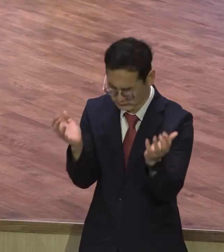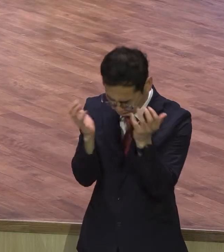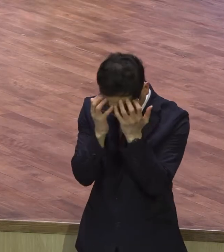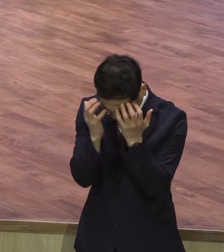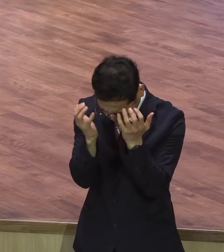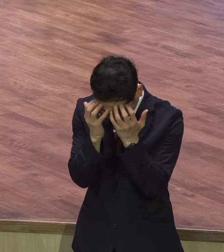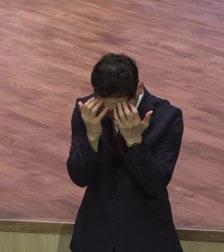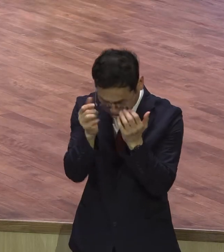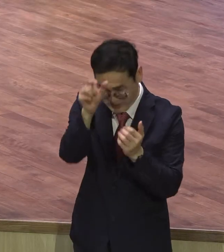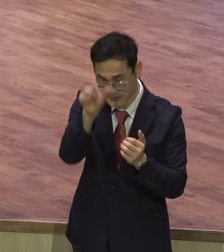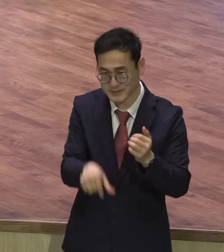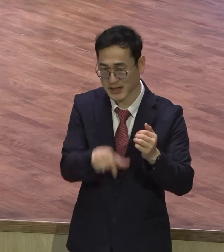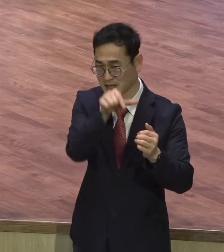장식의 3장의 모든 문제.